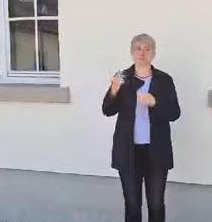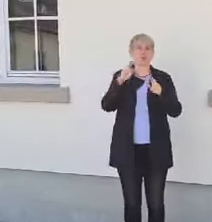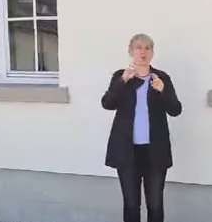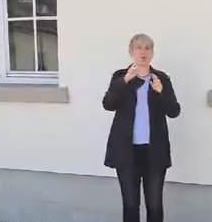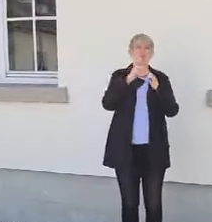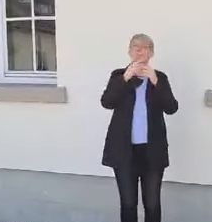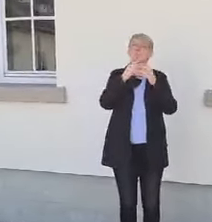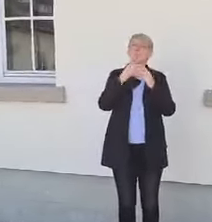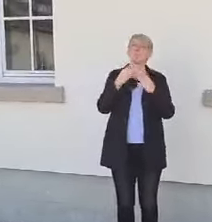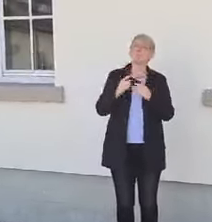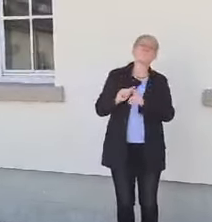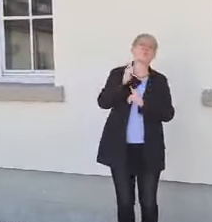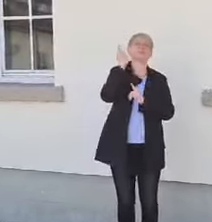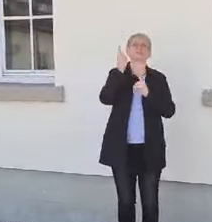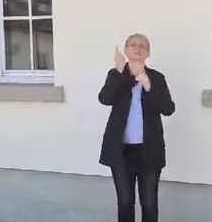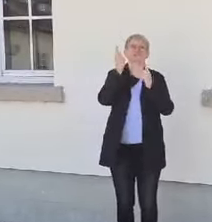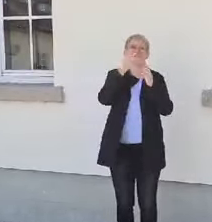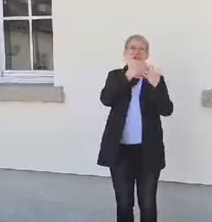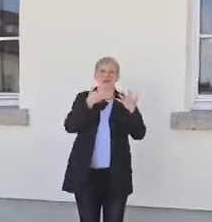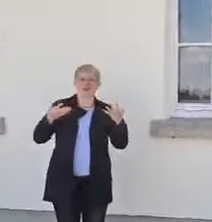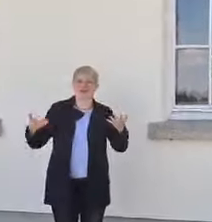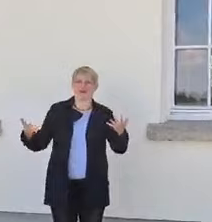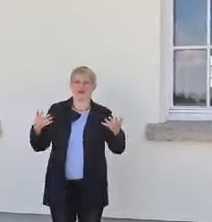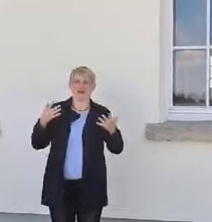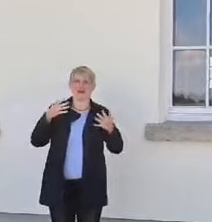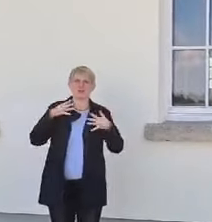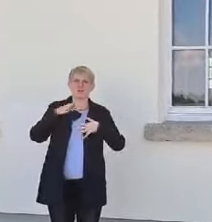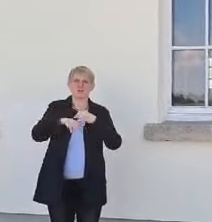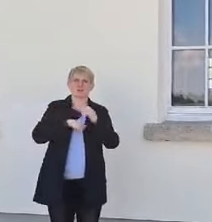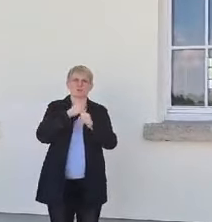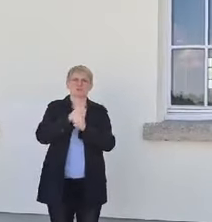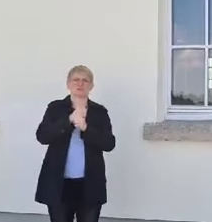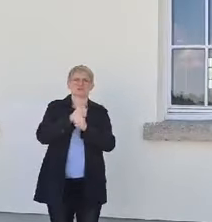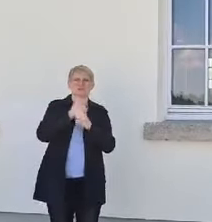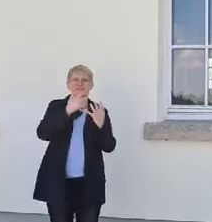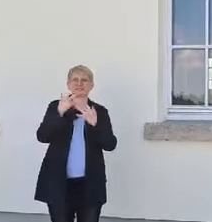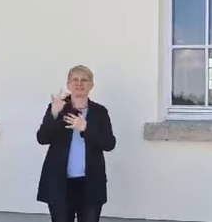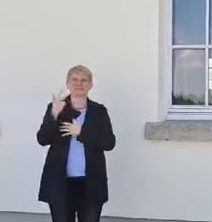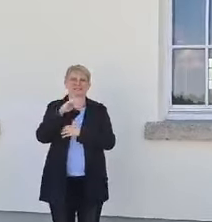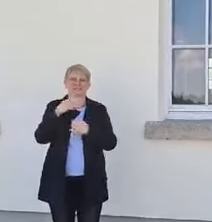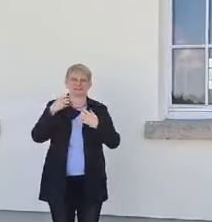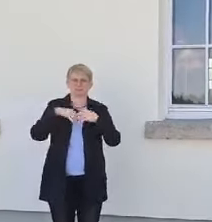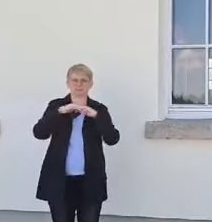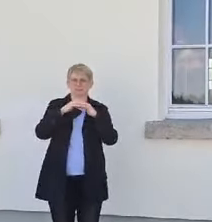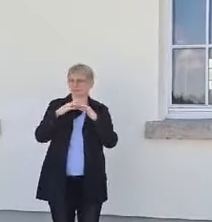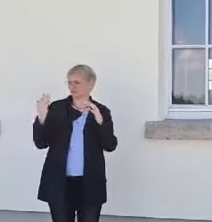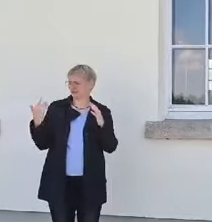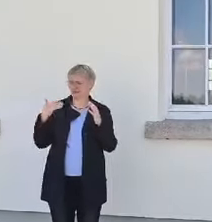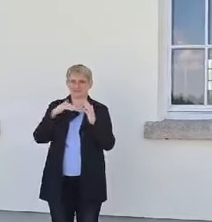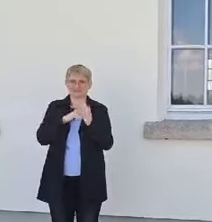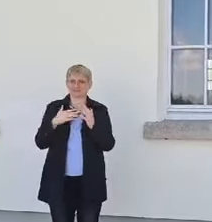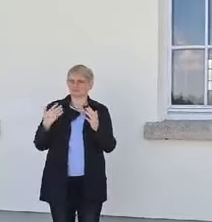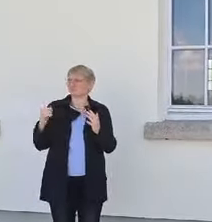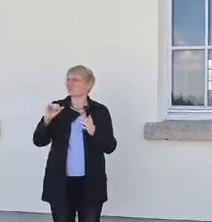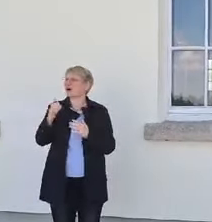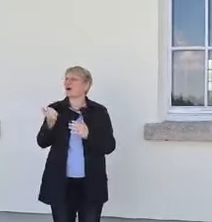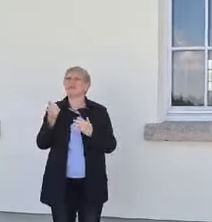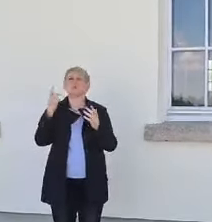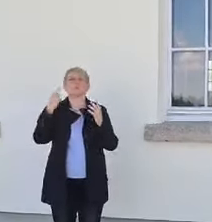gegründet, hatte bis zu diesen Tagen meist unter 100 jüdisch